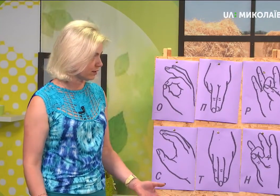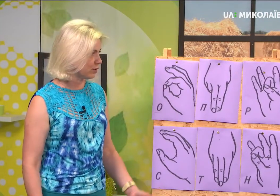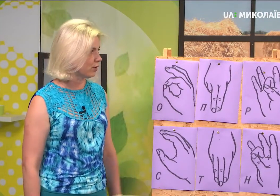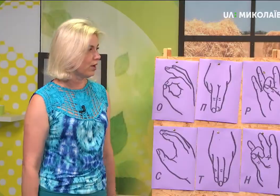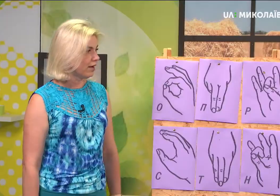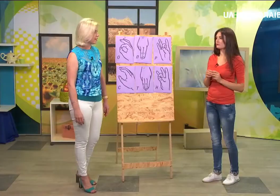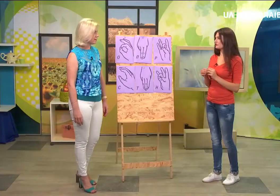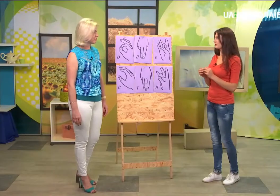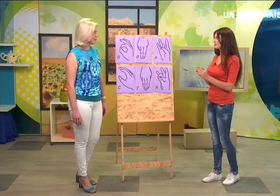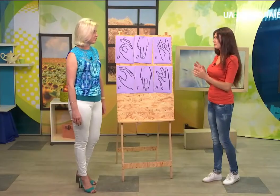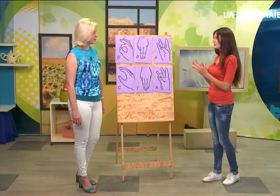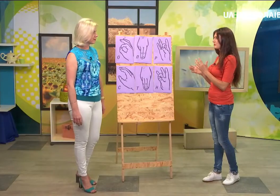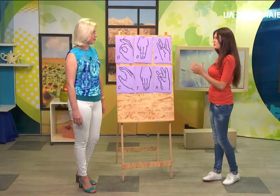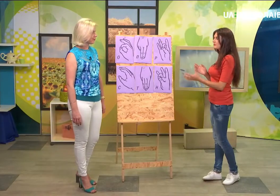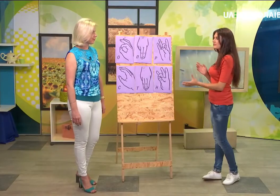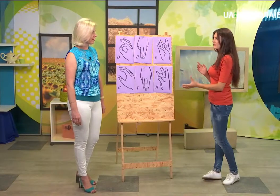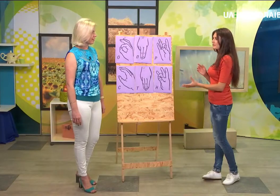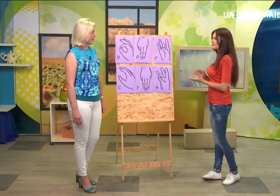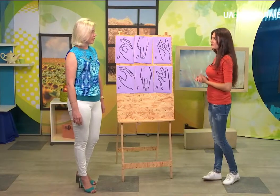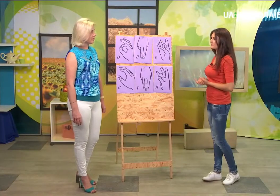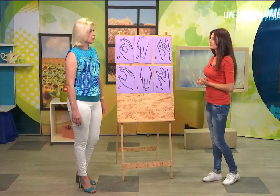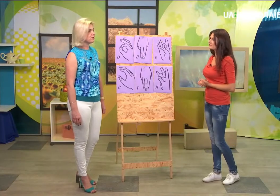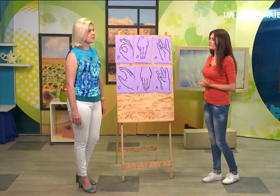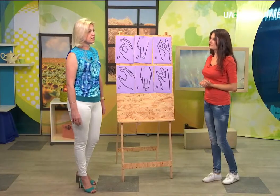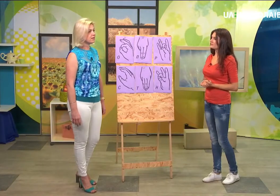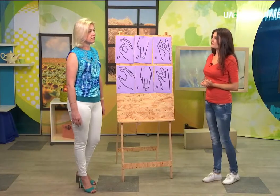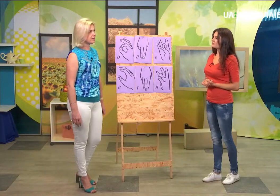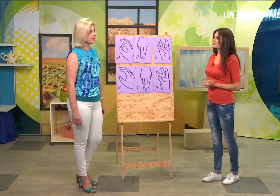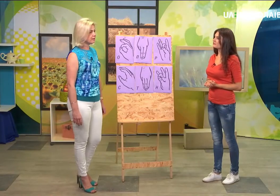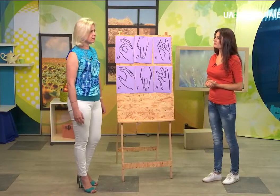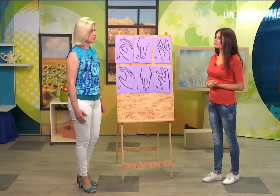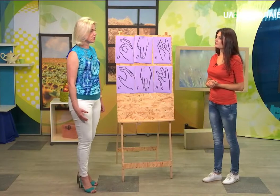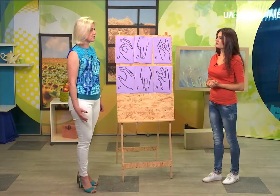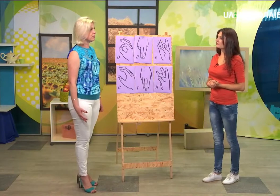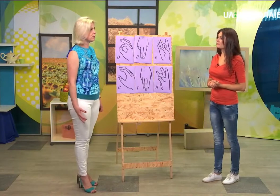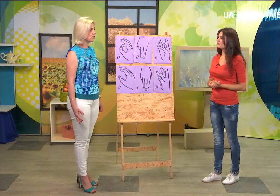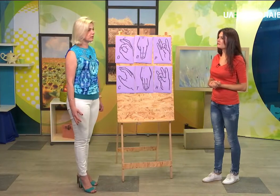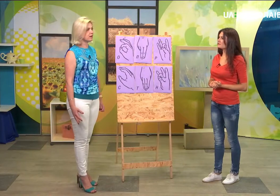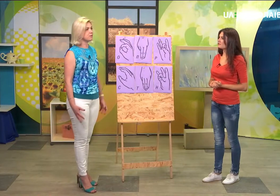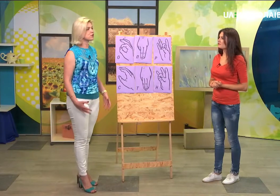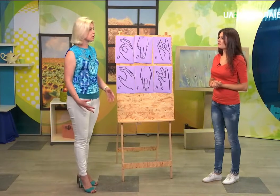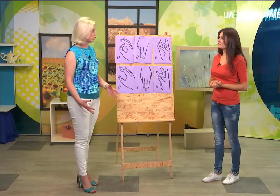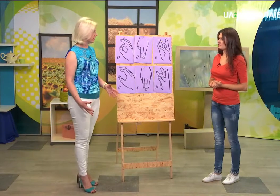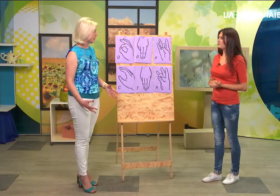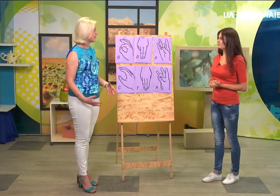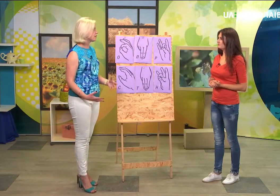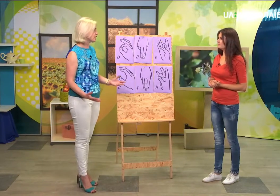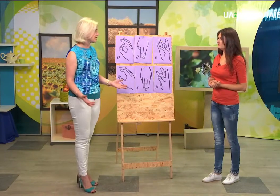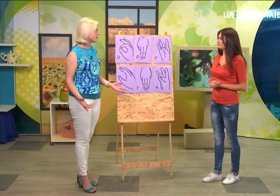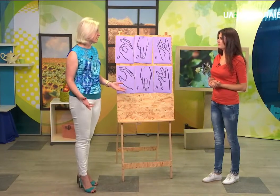Я чомусь думала, що вона має бути універсальна для всі. Універсальна вона є, жестова мова така міжнародна. Декілька жестів є